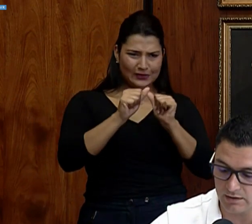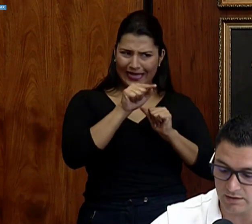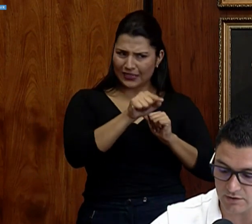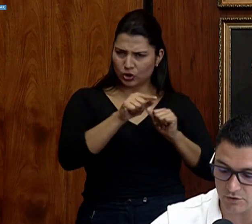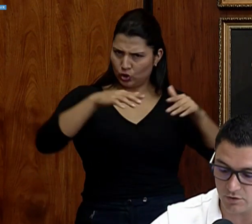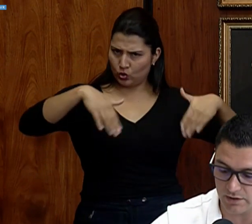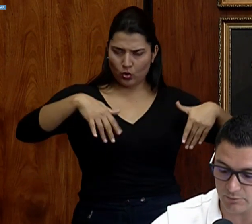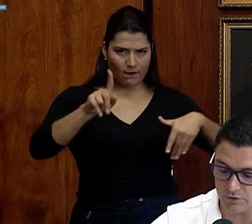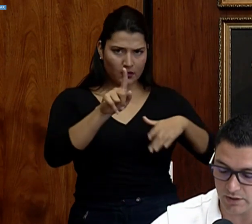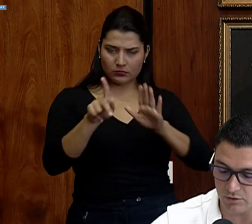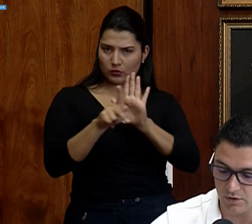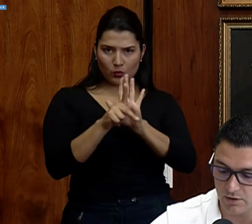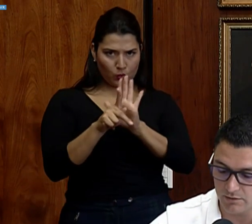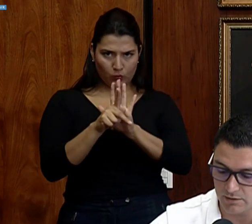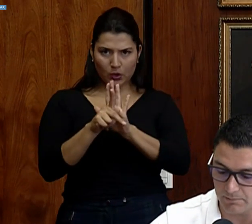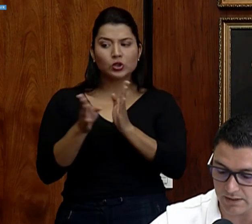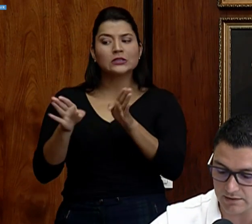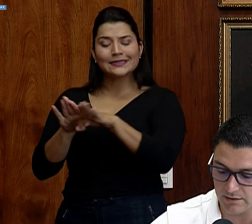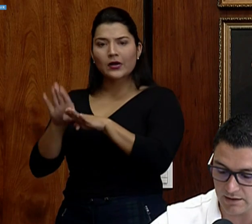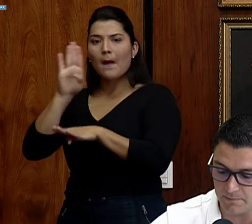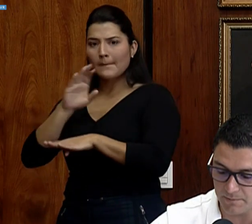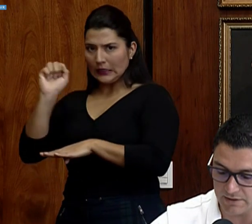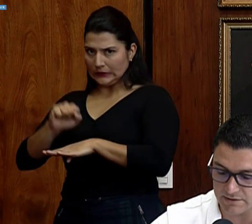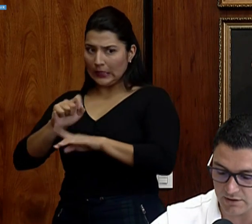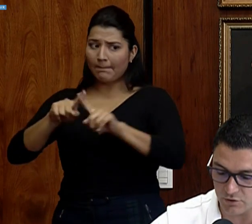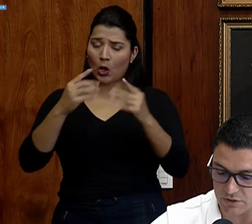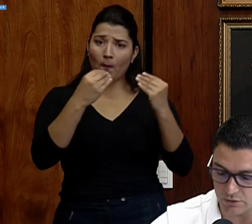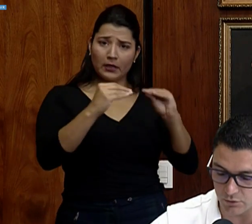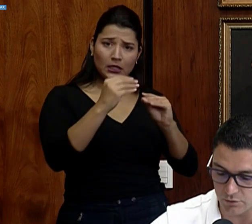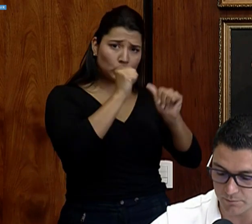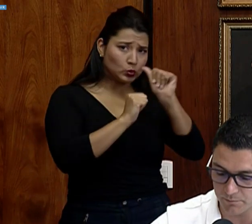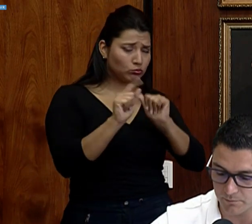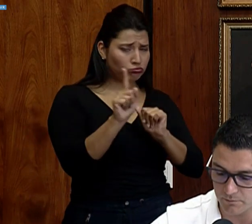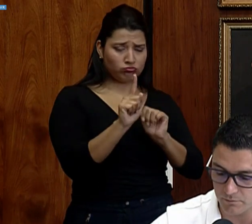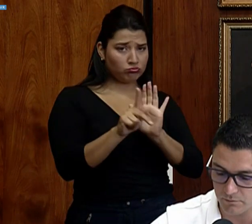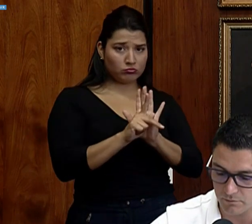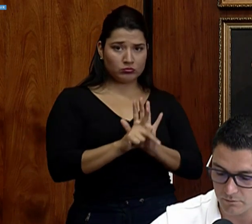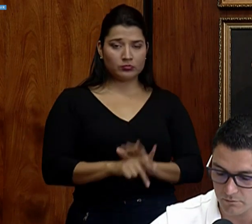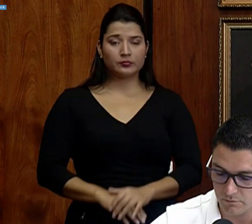indicación que hayamos dado de parte del Ministerio de Salud.